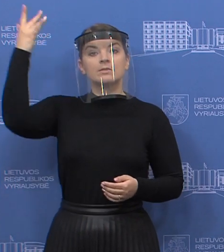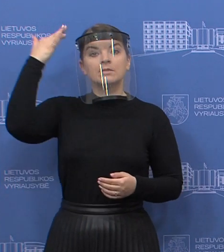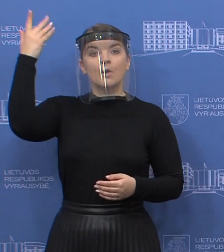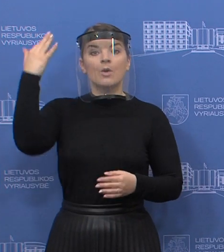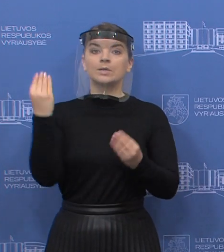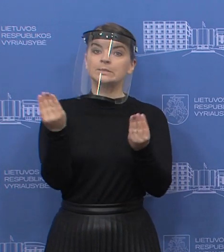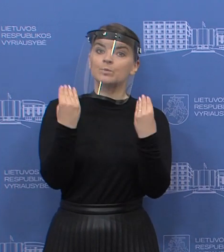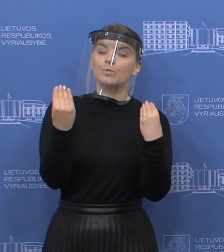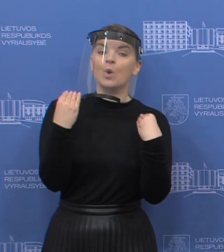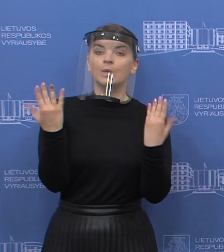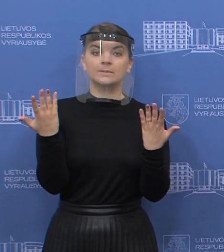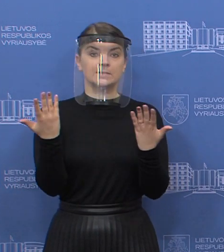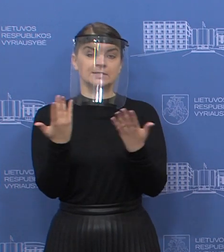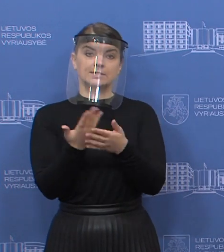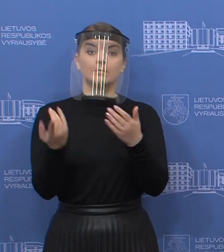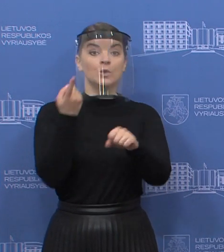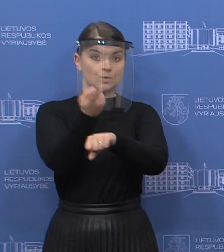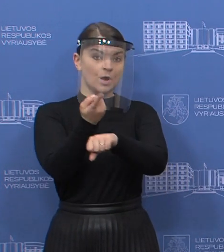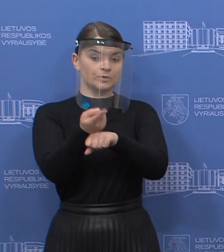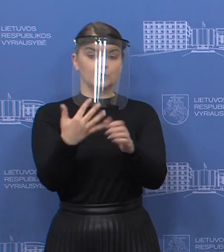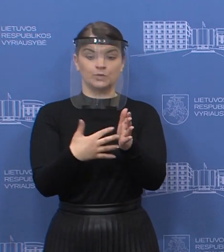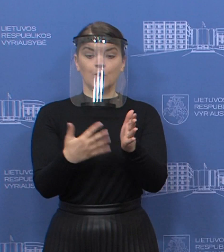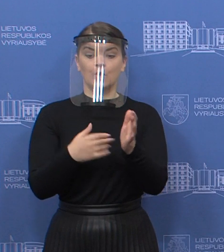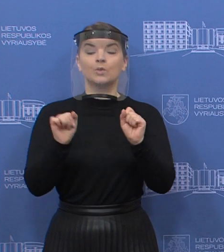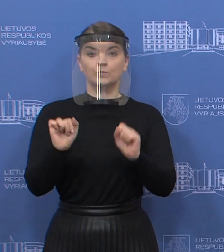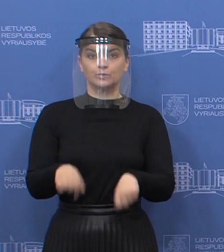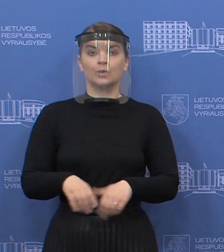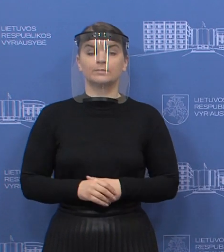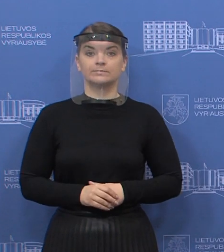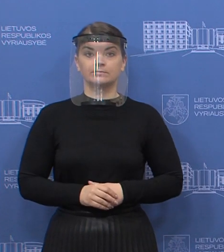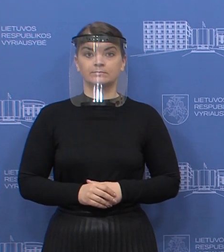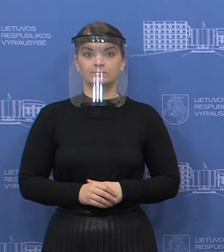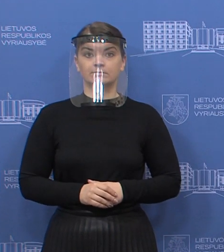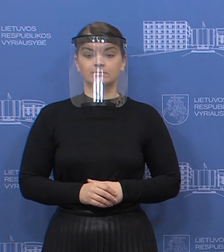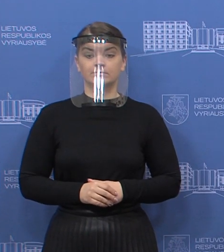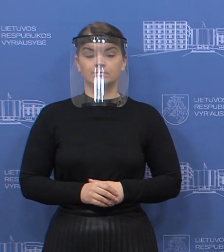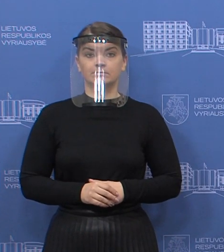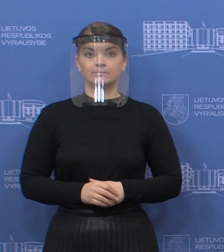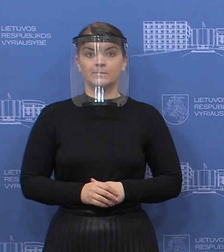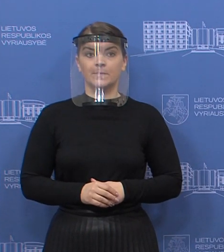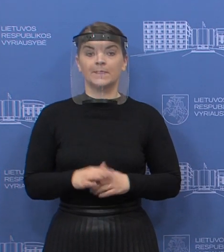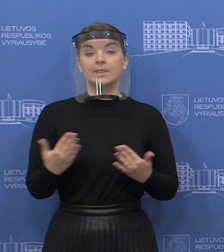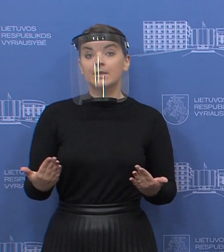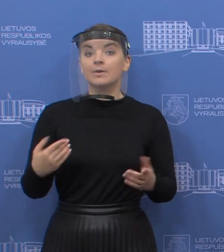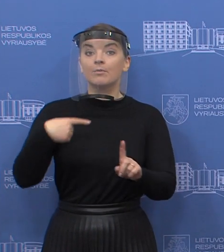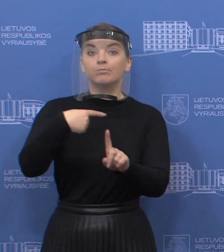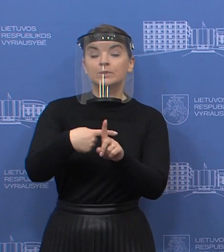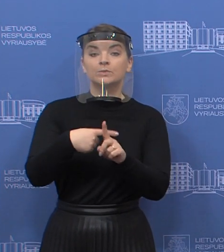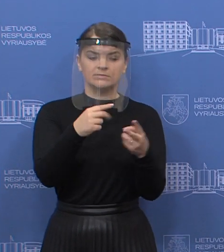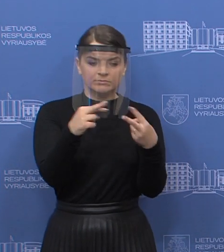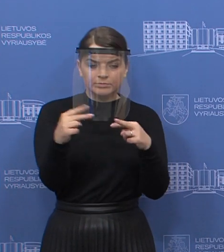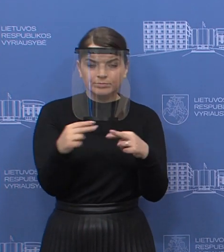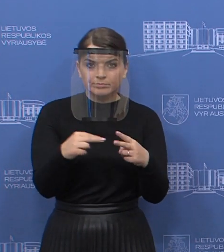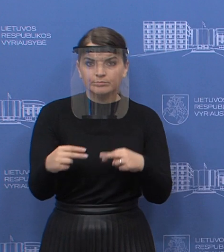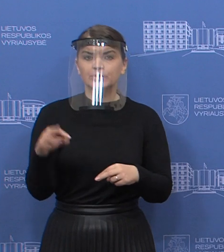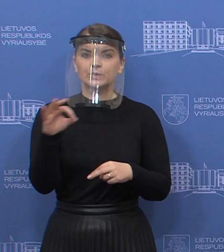nėra rybojamas ir distancijų būdų, nuotolinių būdų, jis gali būti ir galėjo būti vykdomas. Taip pat šiek tiek pakeitimų yra